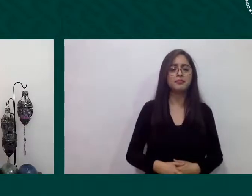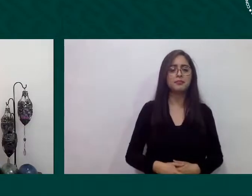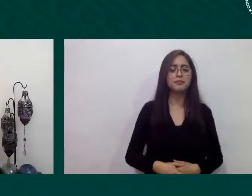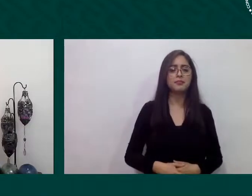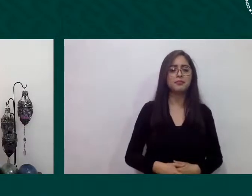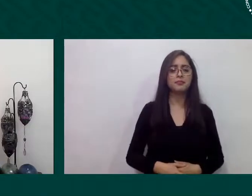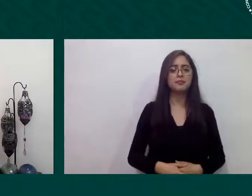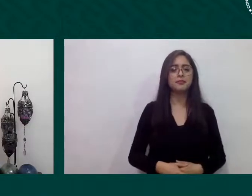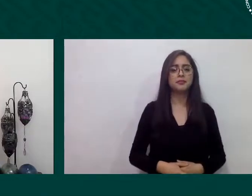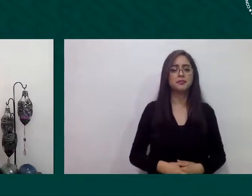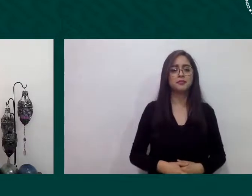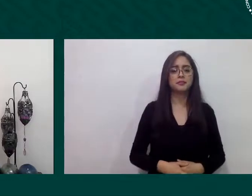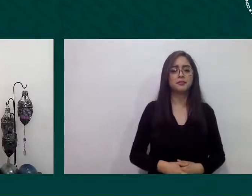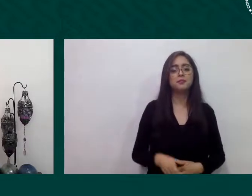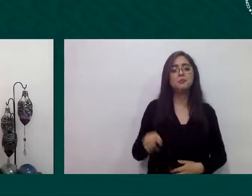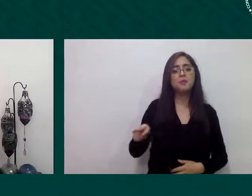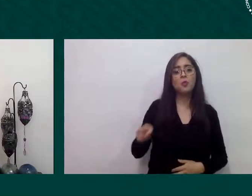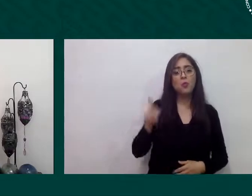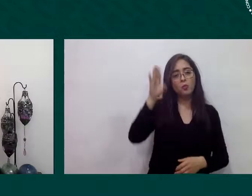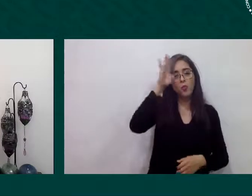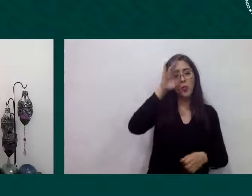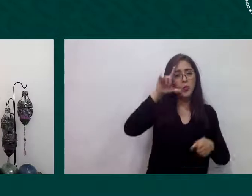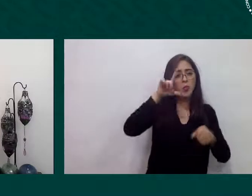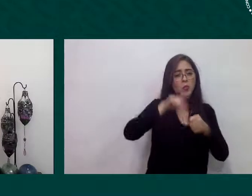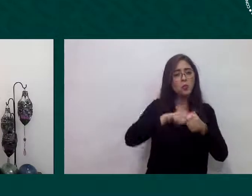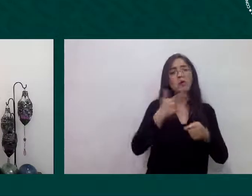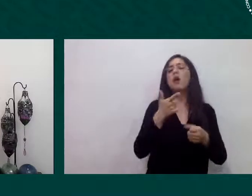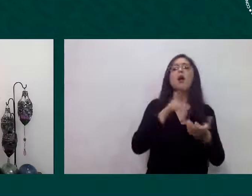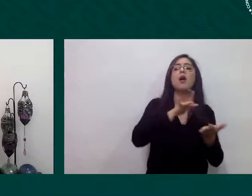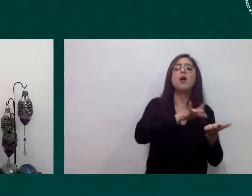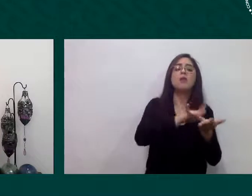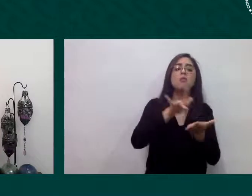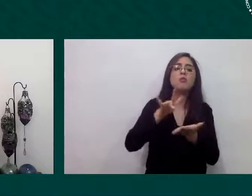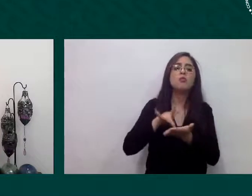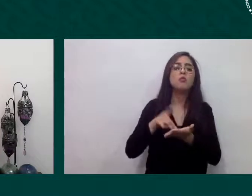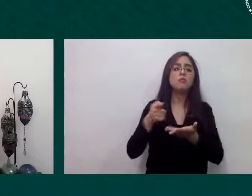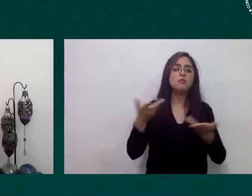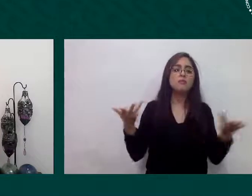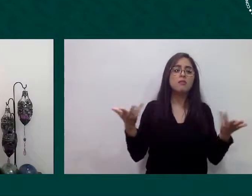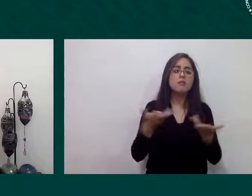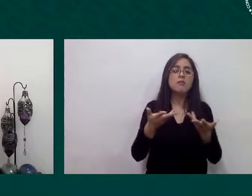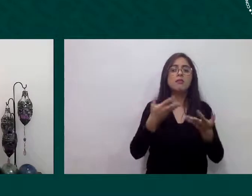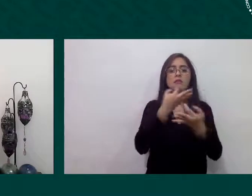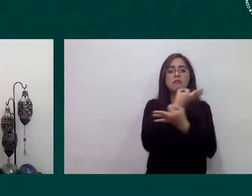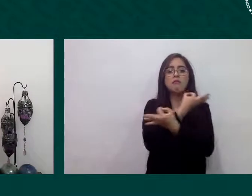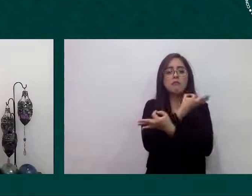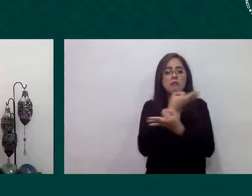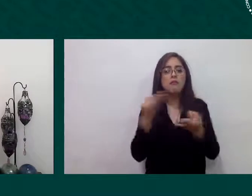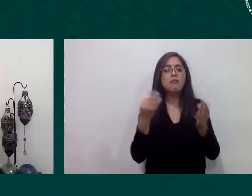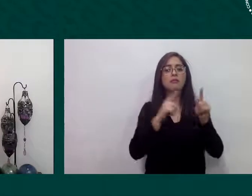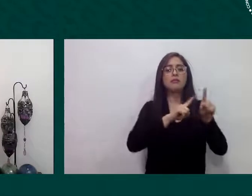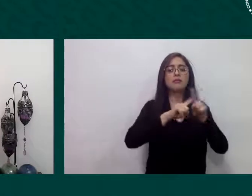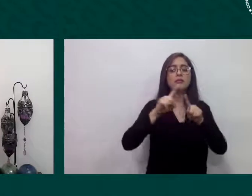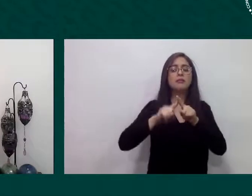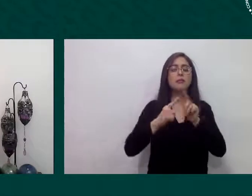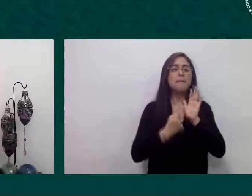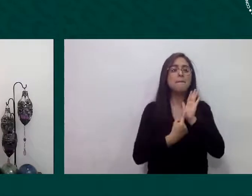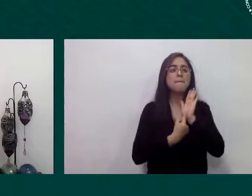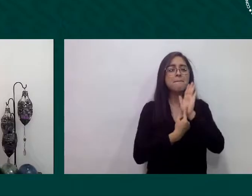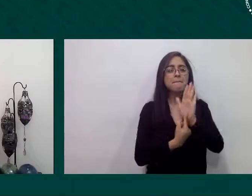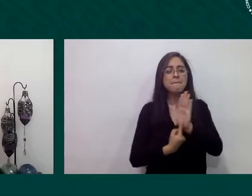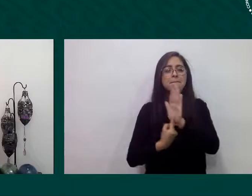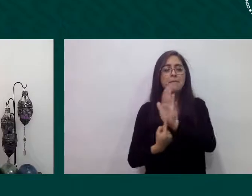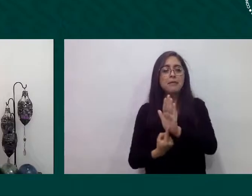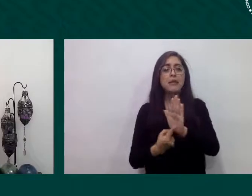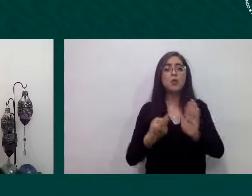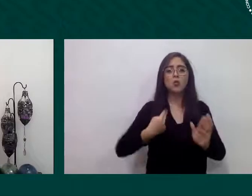llevan a cabo estos estos mensajes y estas presentaciones las hemos tratado de hacer de manera de manera periódica desde